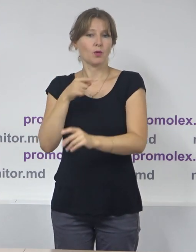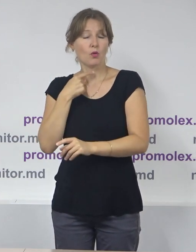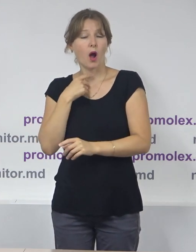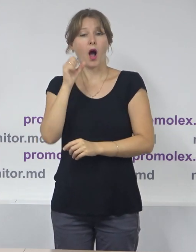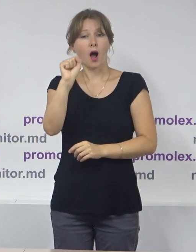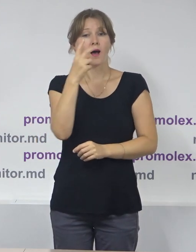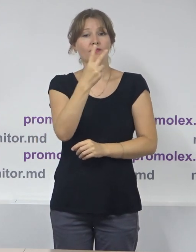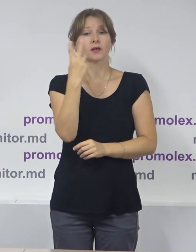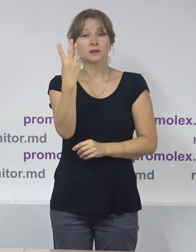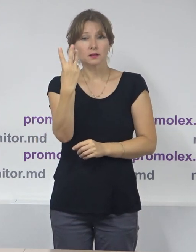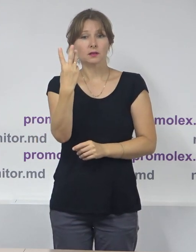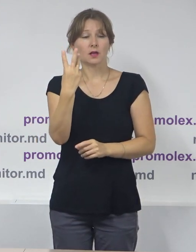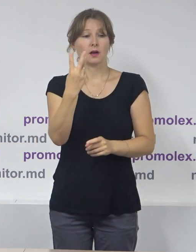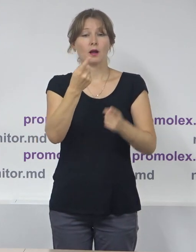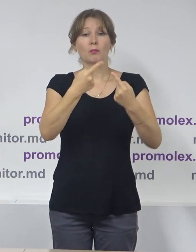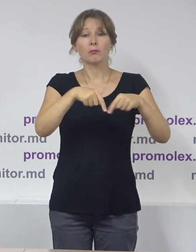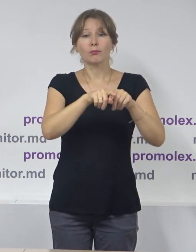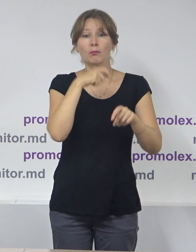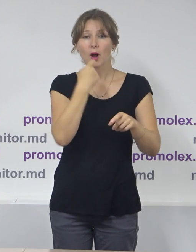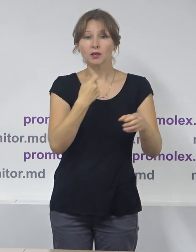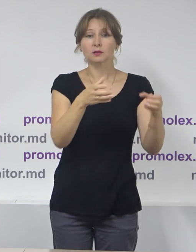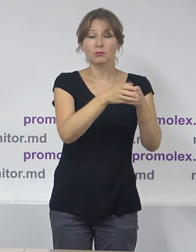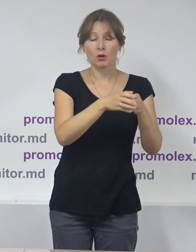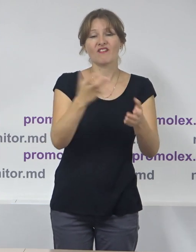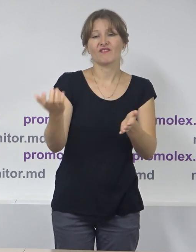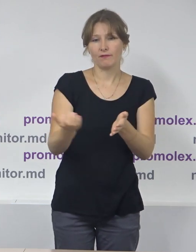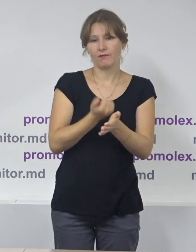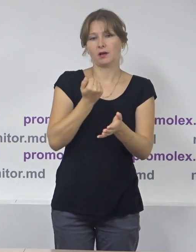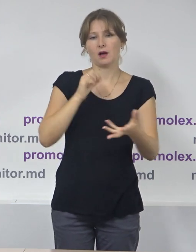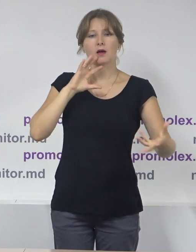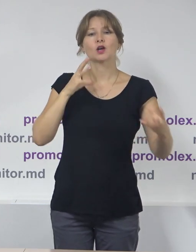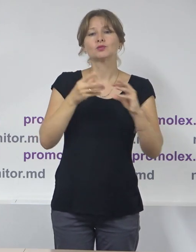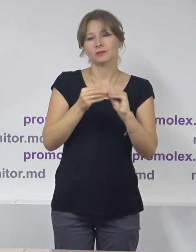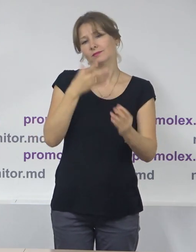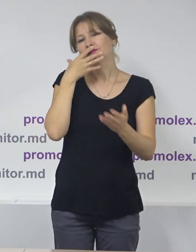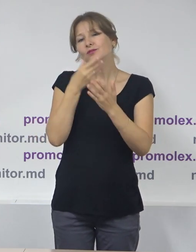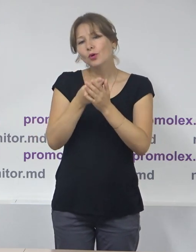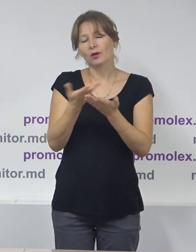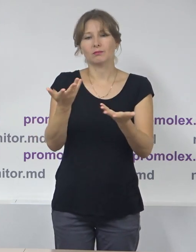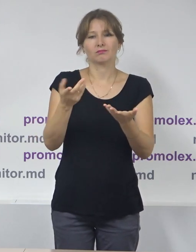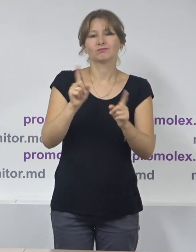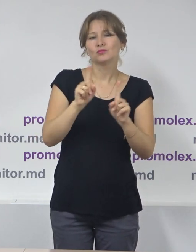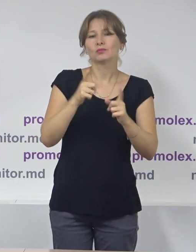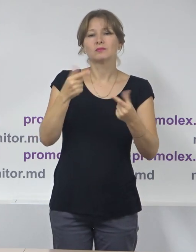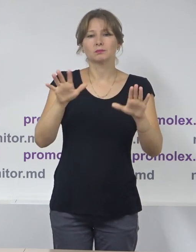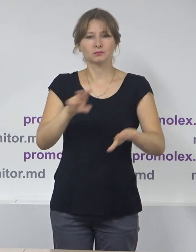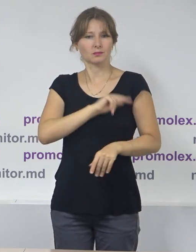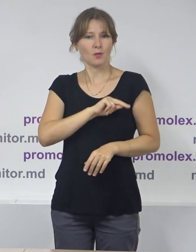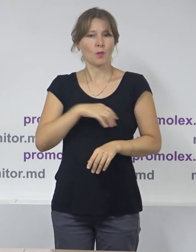au obținut și ceva rezultate la funcțiile de consilier sau primar.